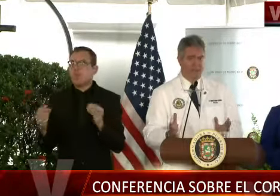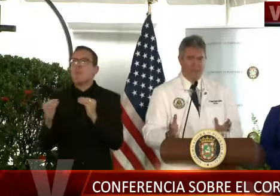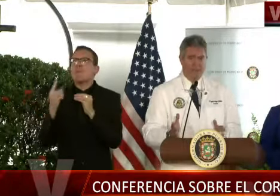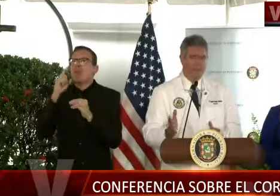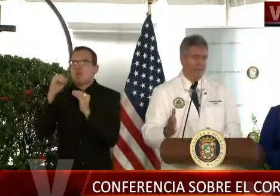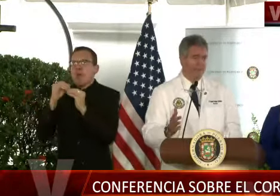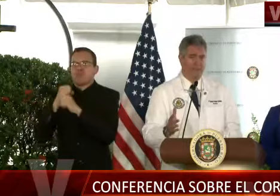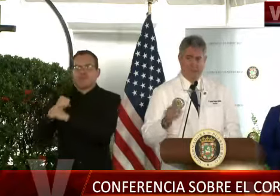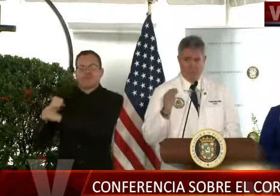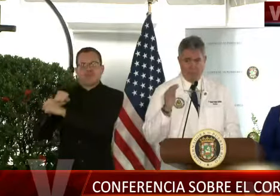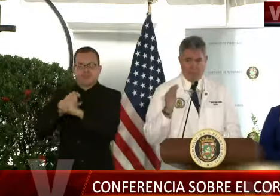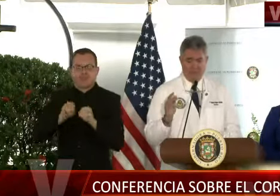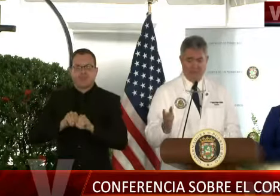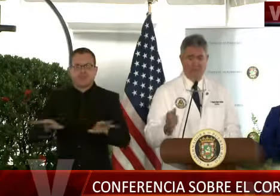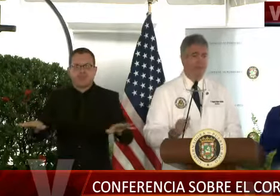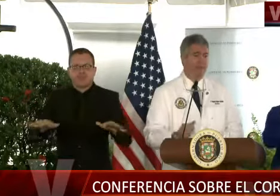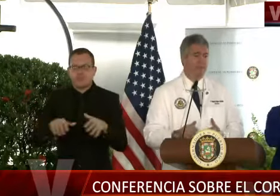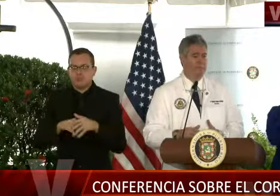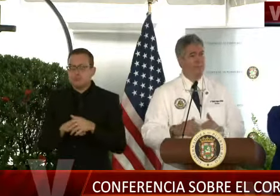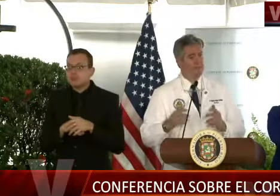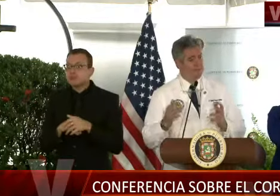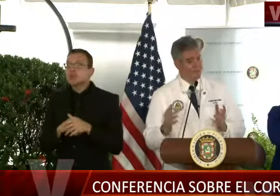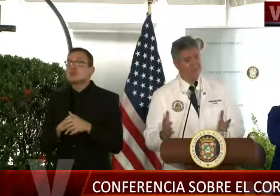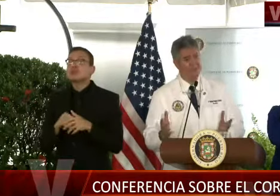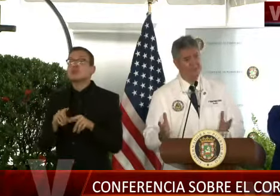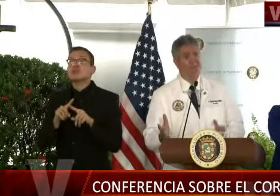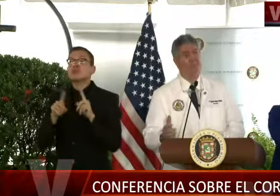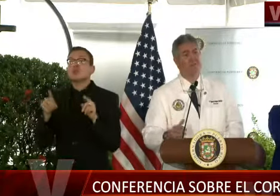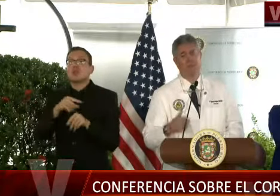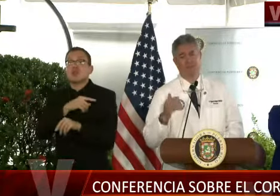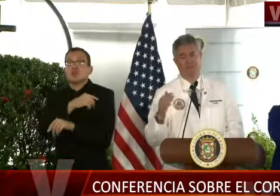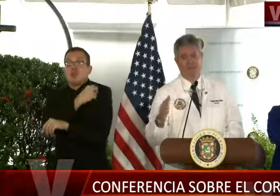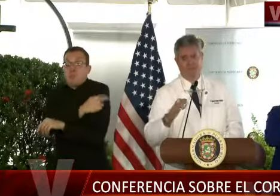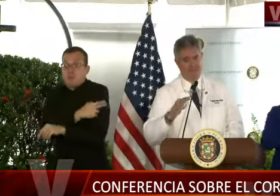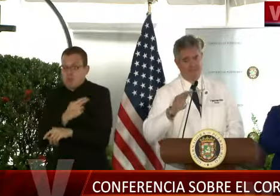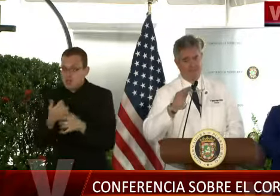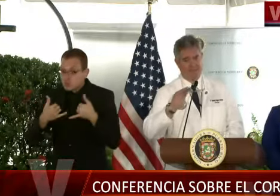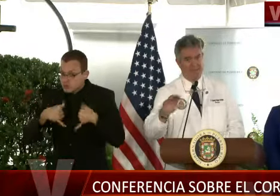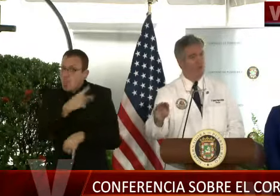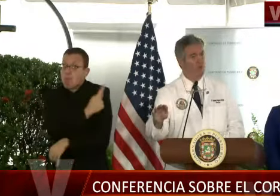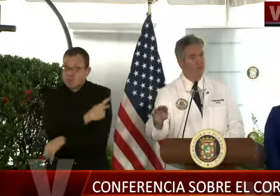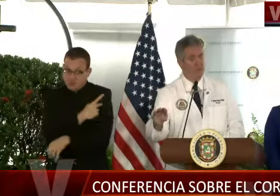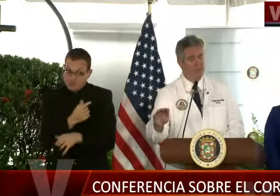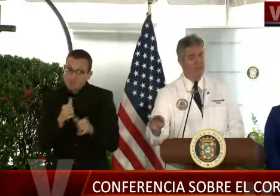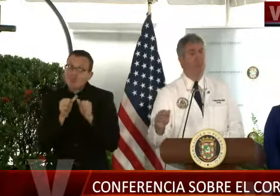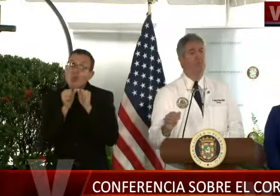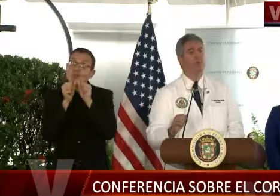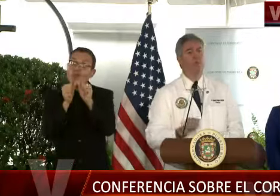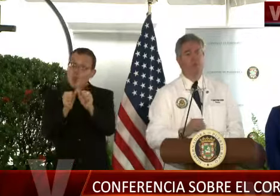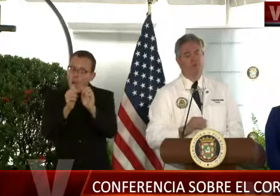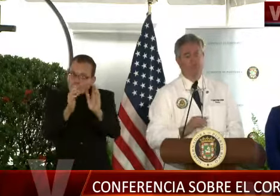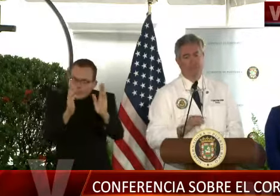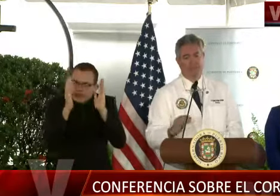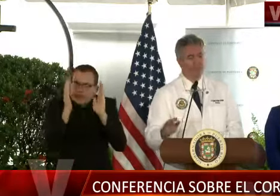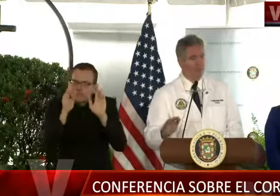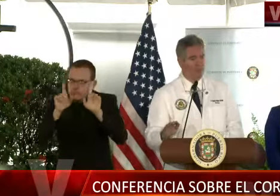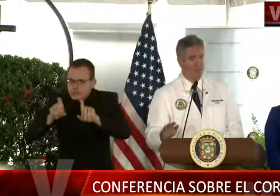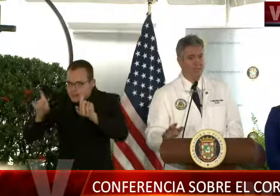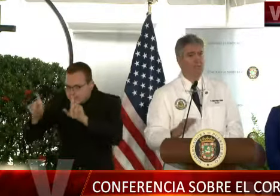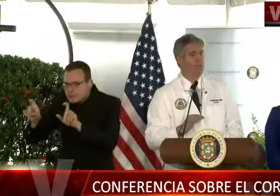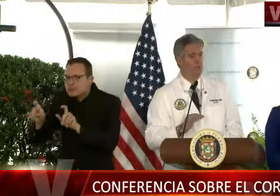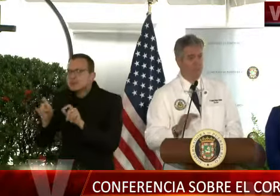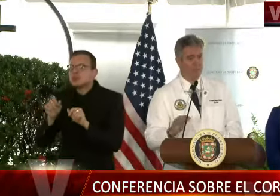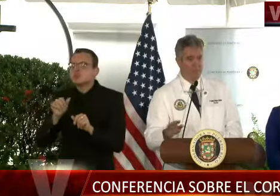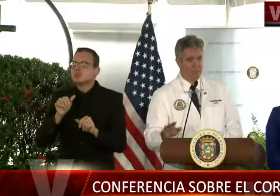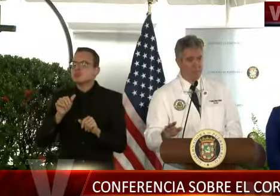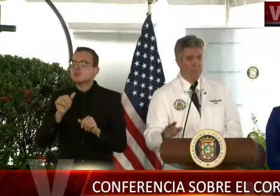los pacientes se están atendiendo. Ya se eliminaron los casos electivos. No se está haciendo